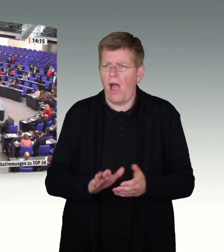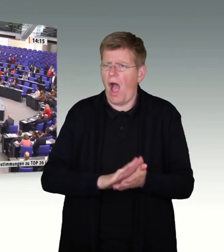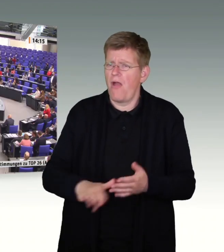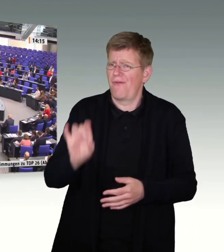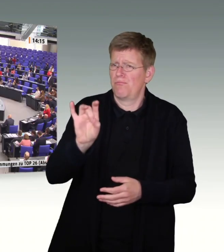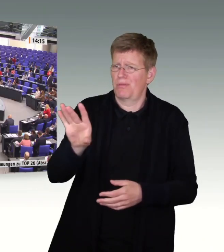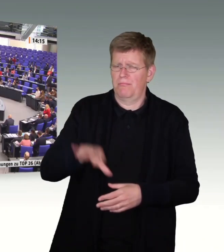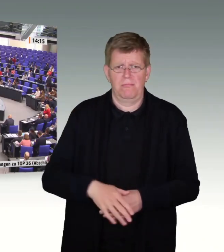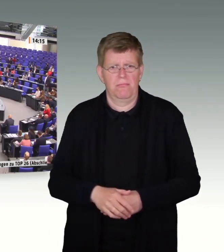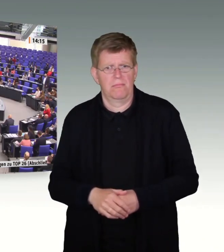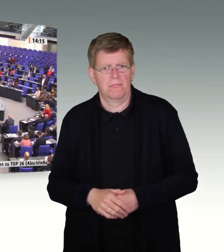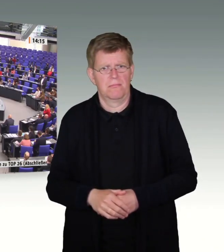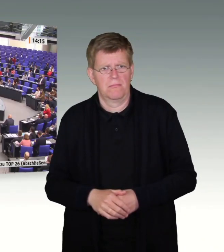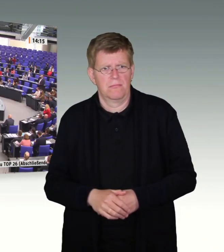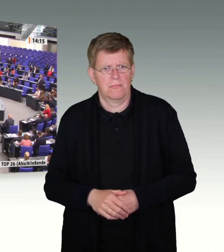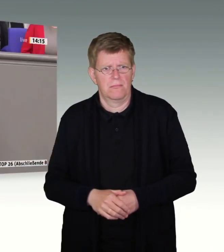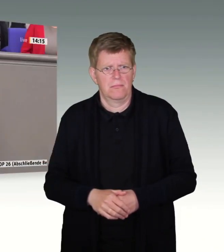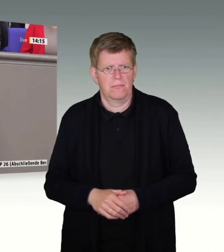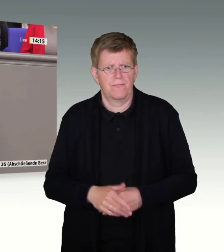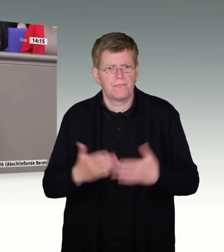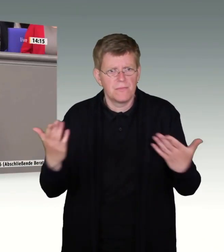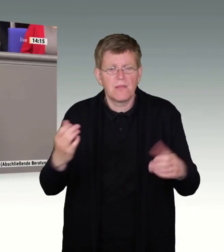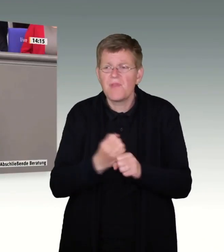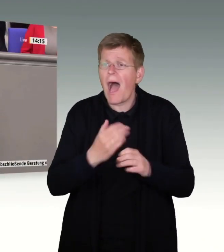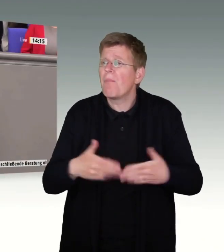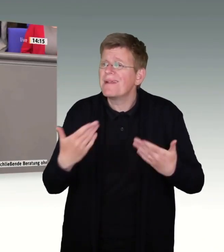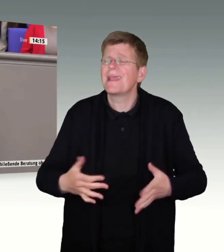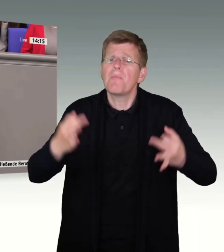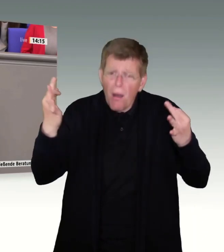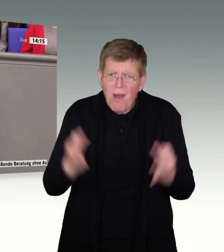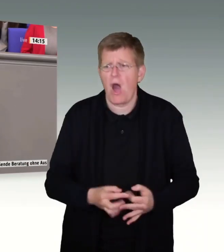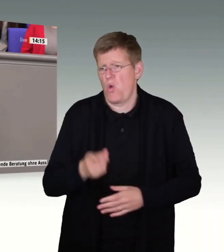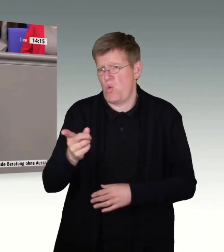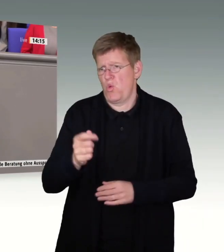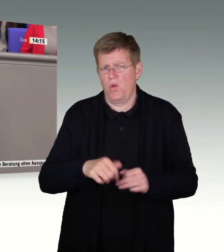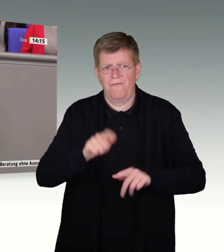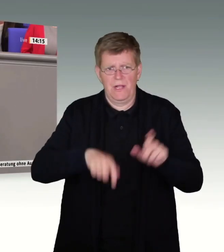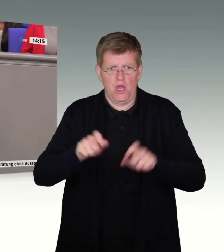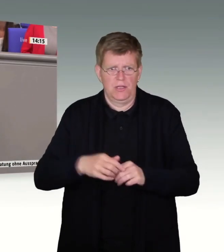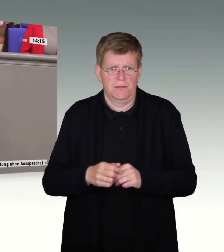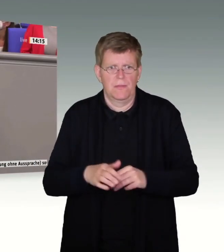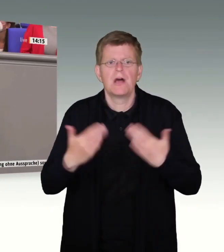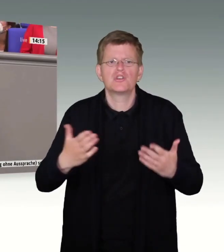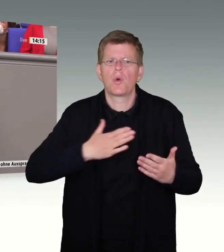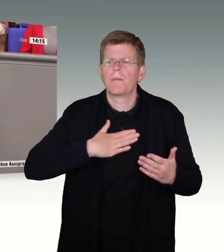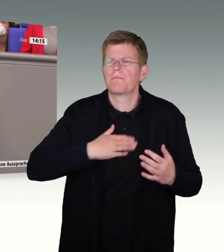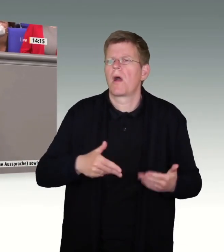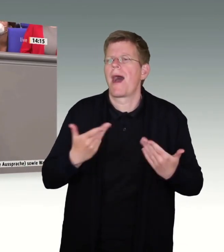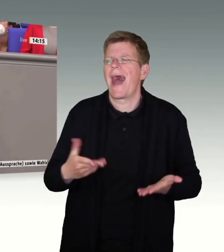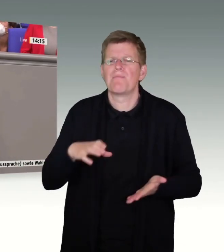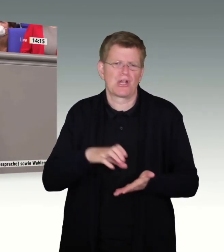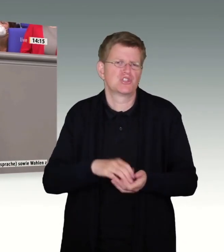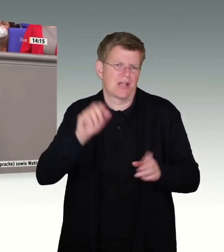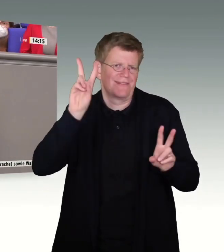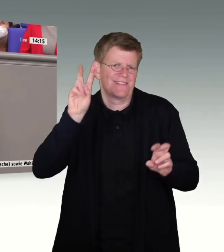unmöglich. Arbeitgeber brauchen doch ganz dringend solche Leute. Das sind Zitate aus meiner Heimatstadt Konstanz,